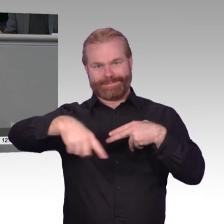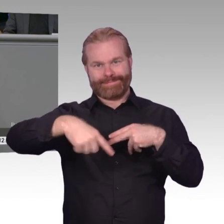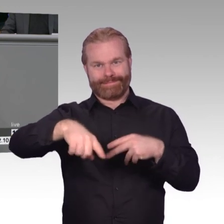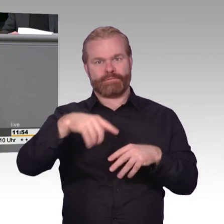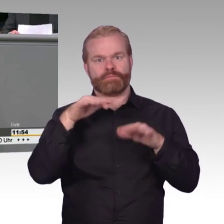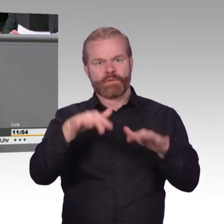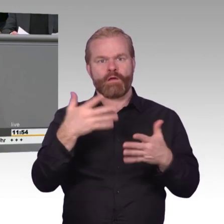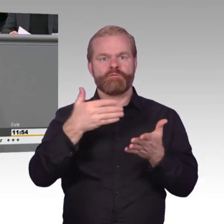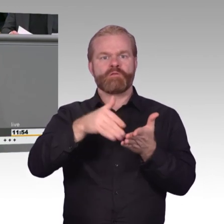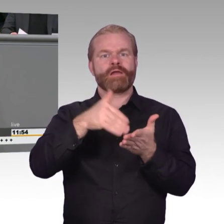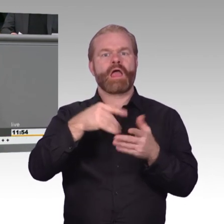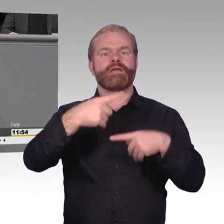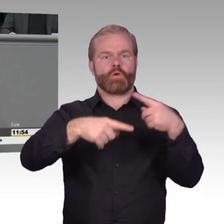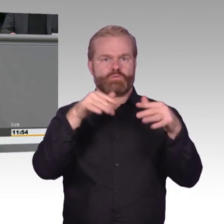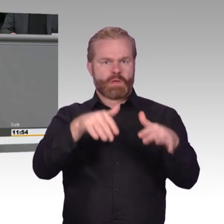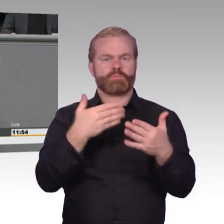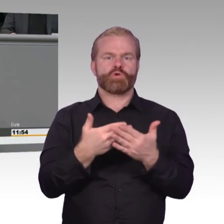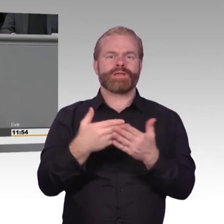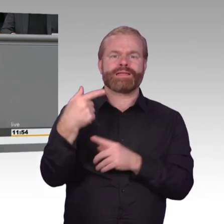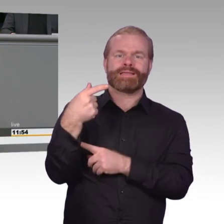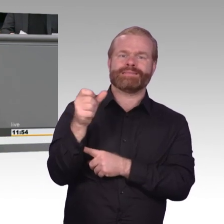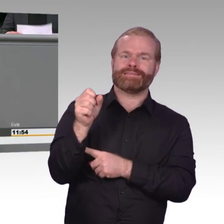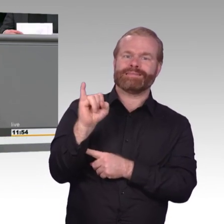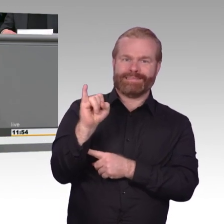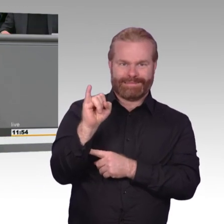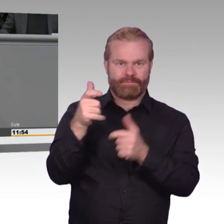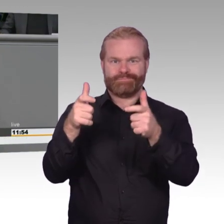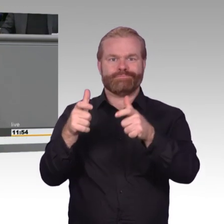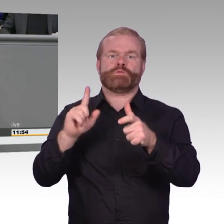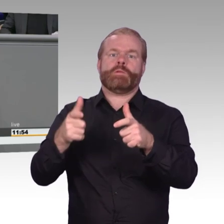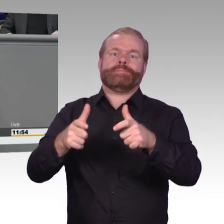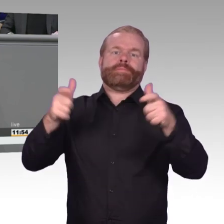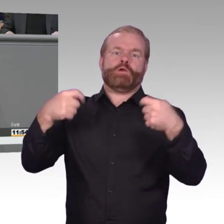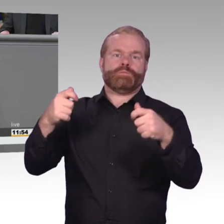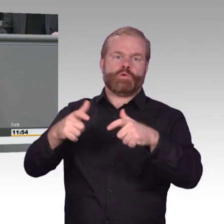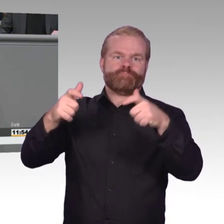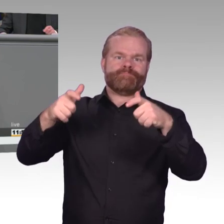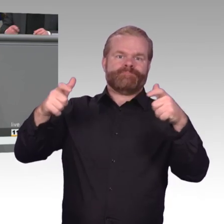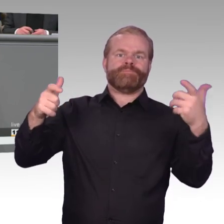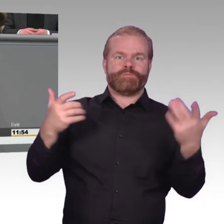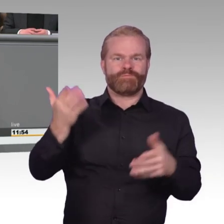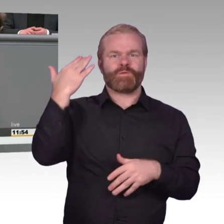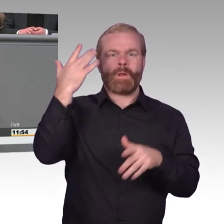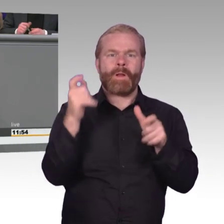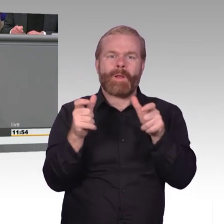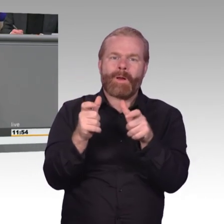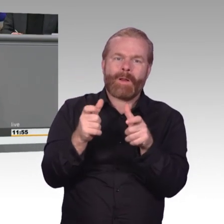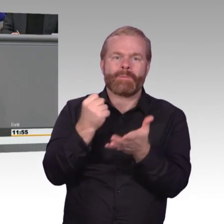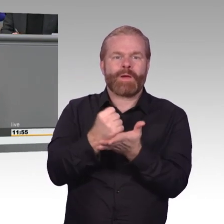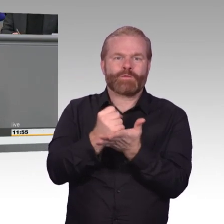hinein ausgebaut werden sollen, ihrer Auffassung, dass die Behörde, wie der Kollege Movassat angesprochen hat, nach dem Muster der Bundesdatenschutzbeauftragten